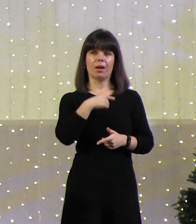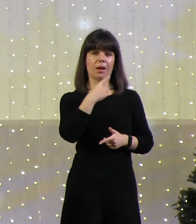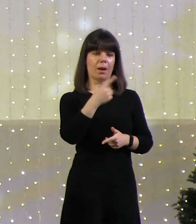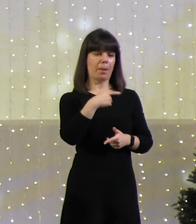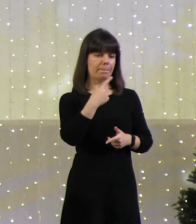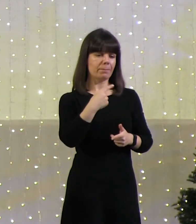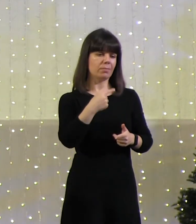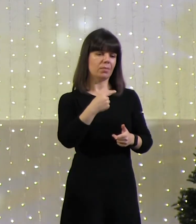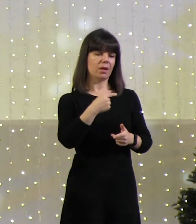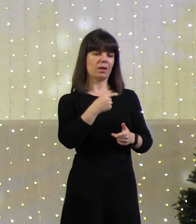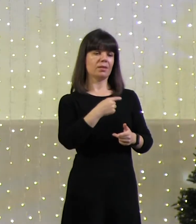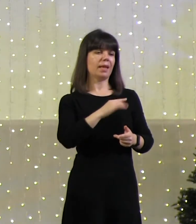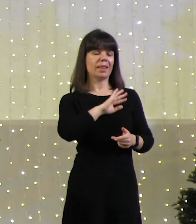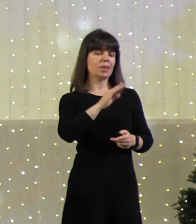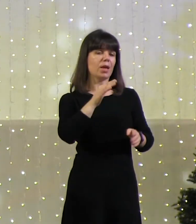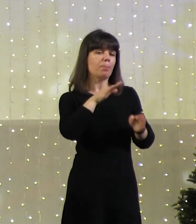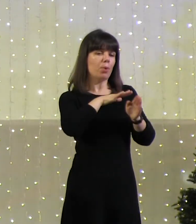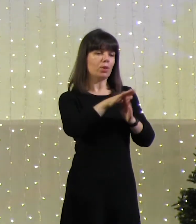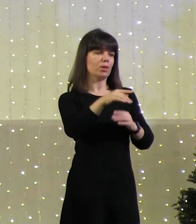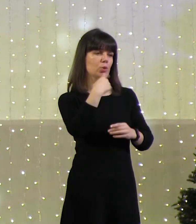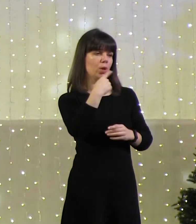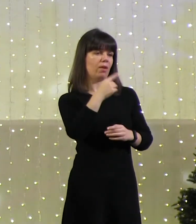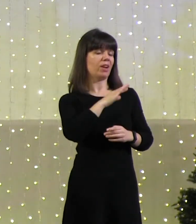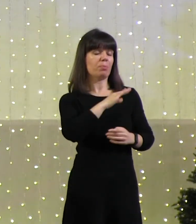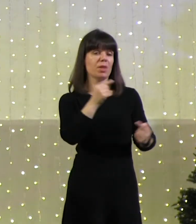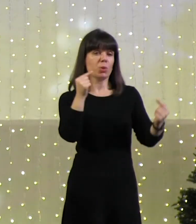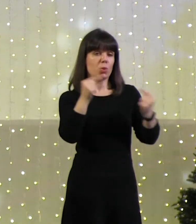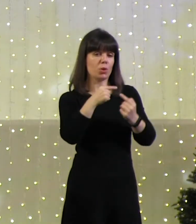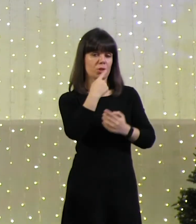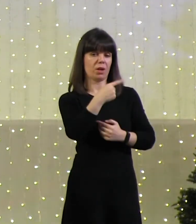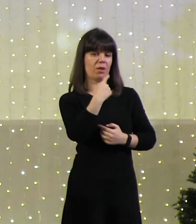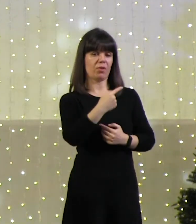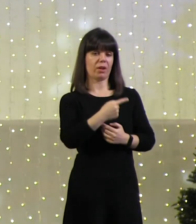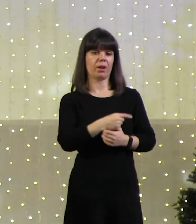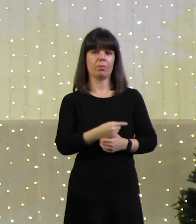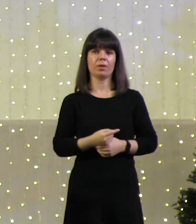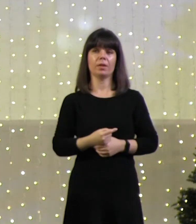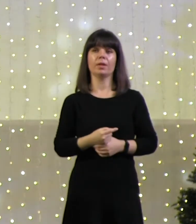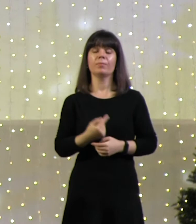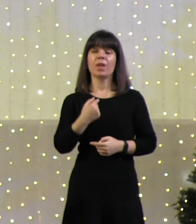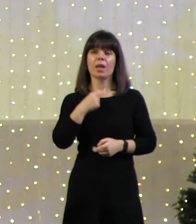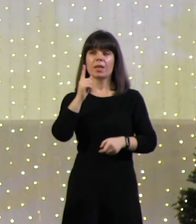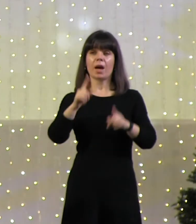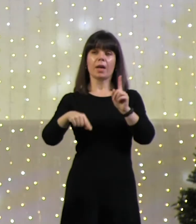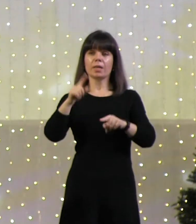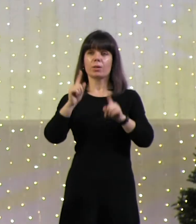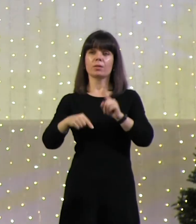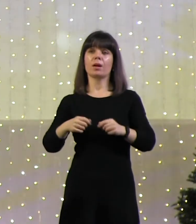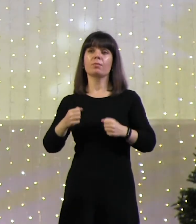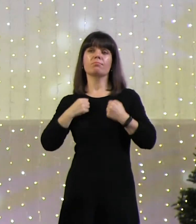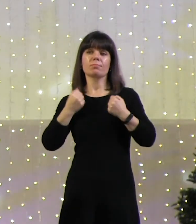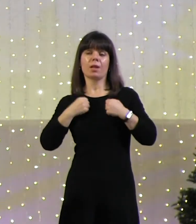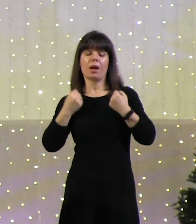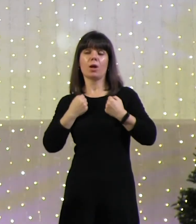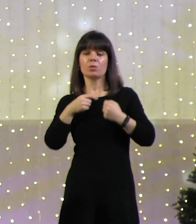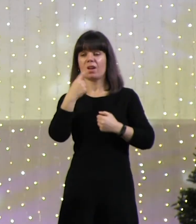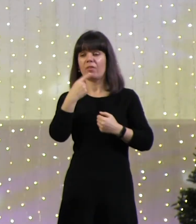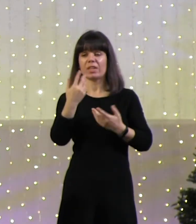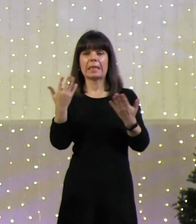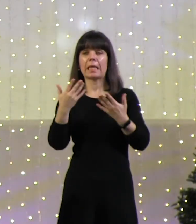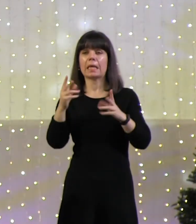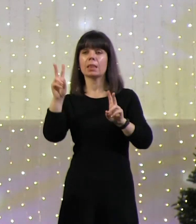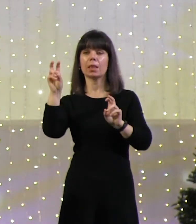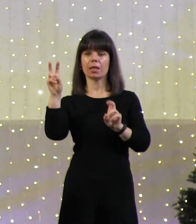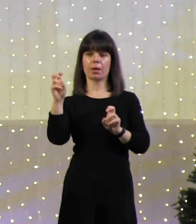конца. Или так волнуясь. Или так не имея опыта. Я иногда пытаюсь на какие-то темы говорить, и я